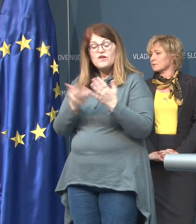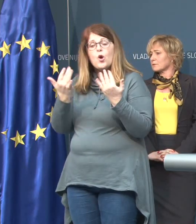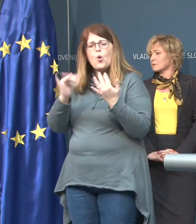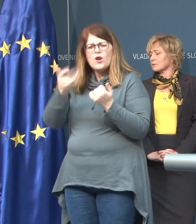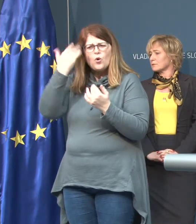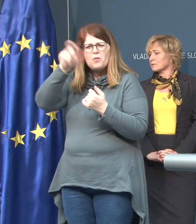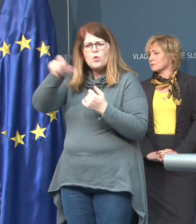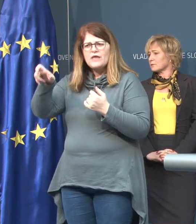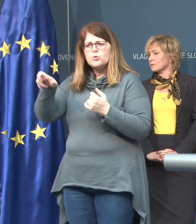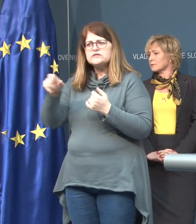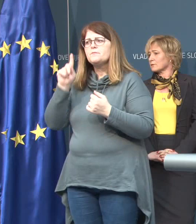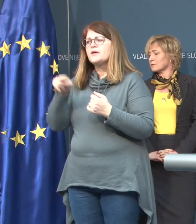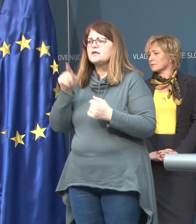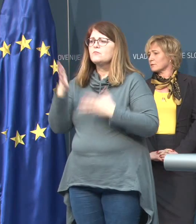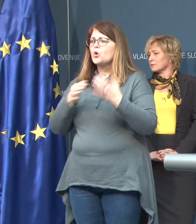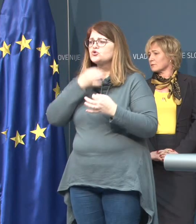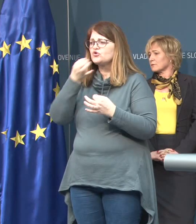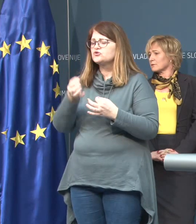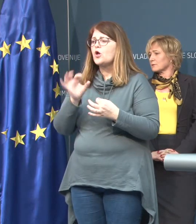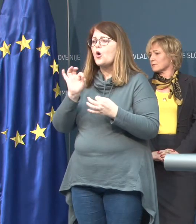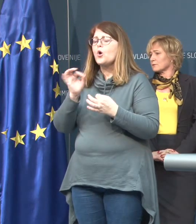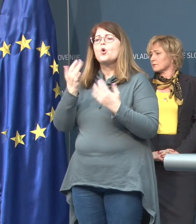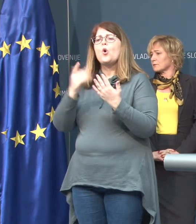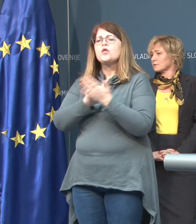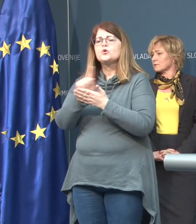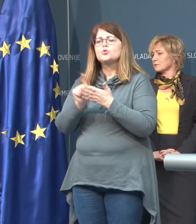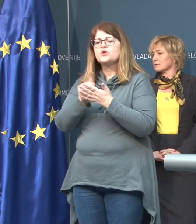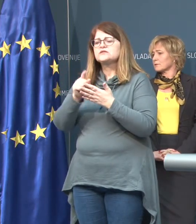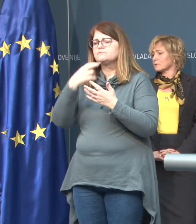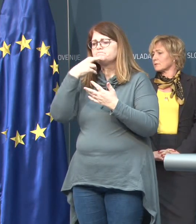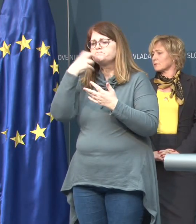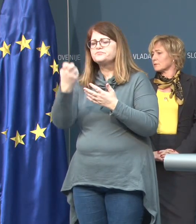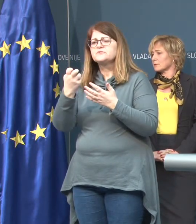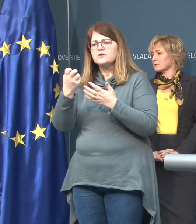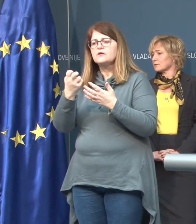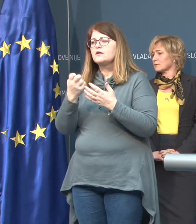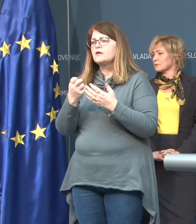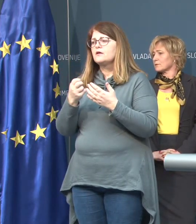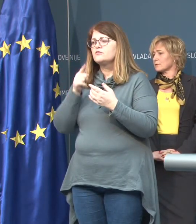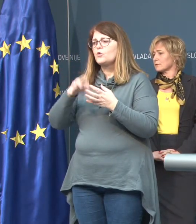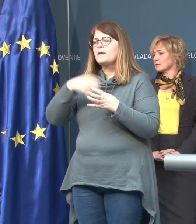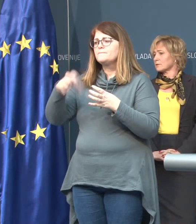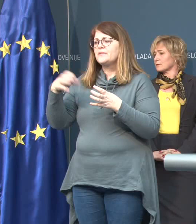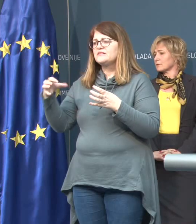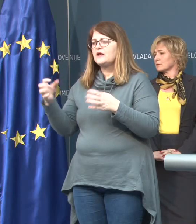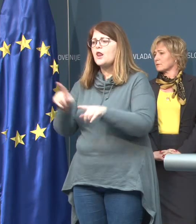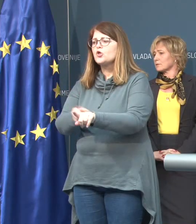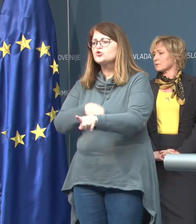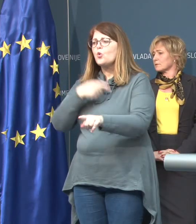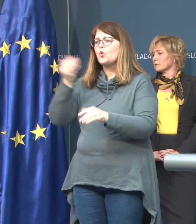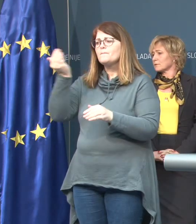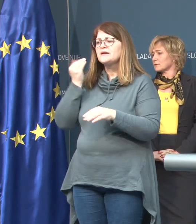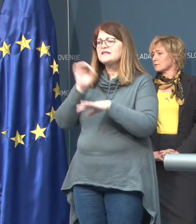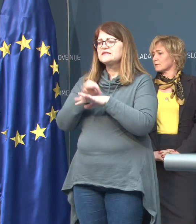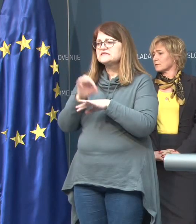kontaktov, pa mogoče vprašanje v reakcijskem času je manja brisov. Menda ne bi trajalo, kar dolgo preden